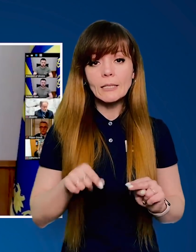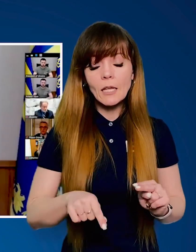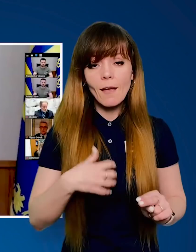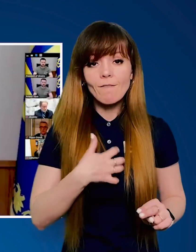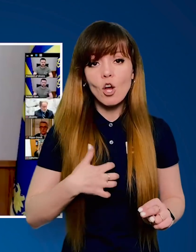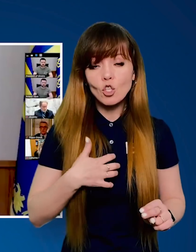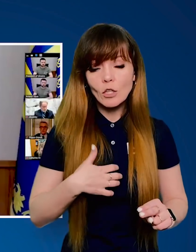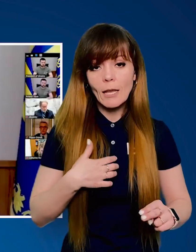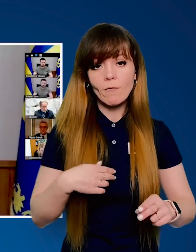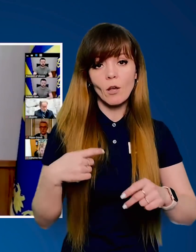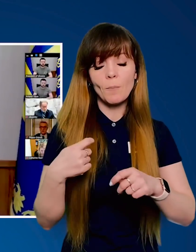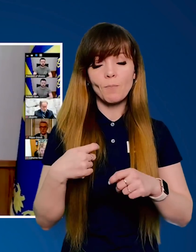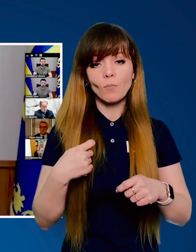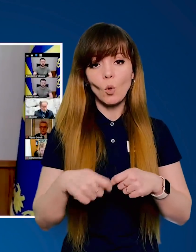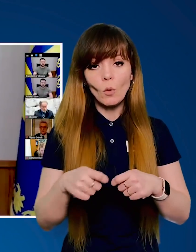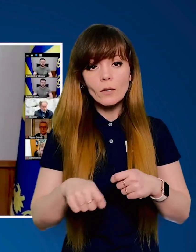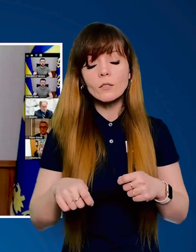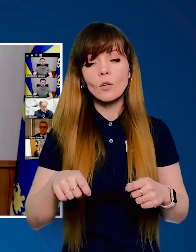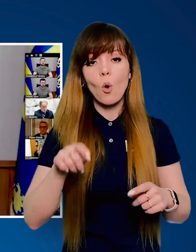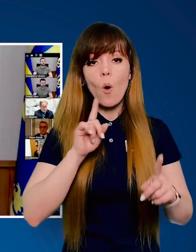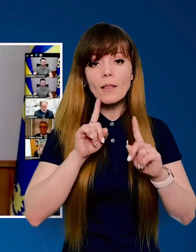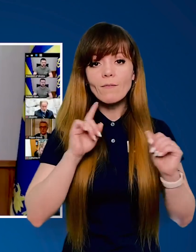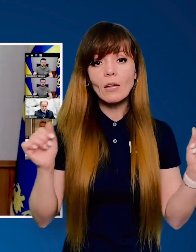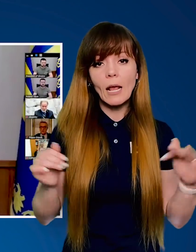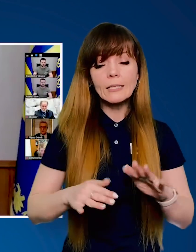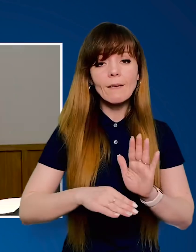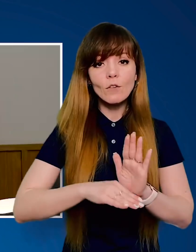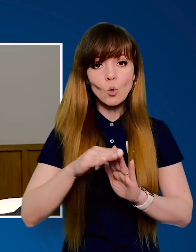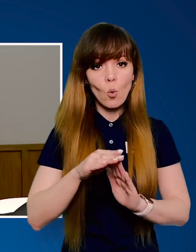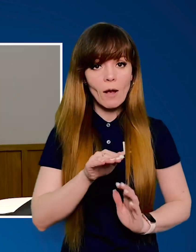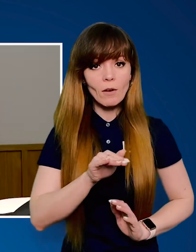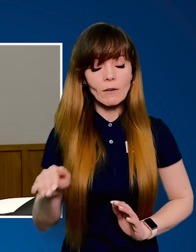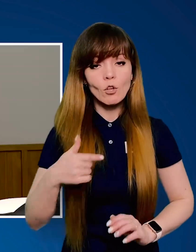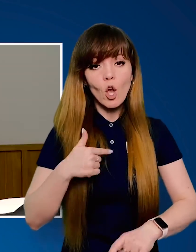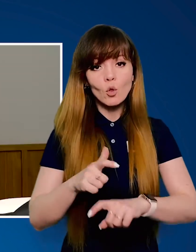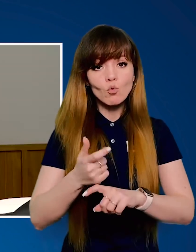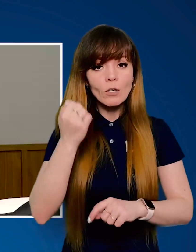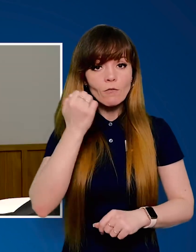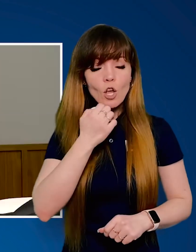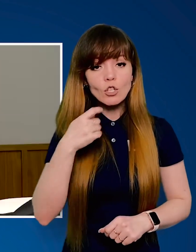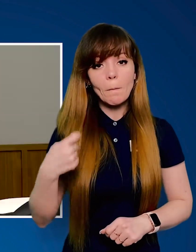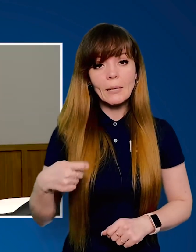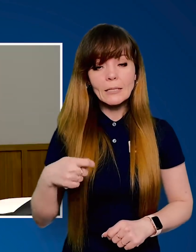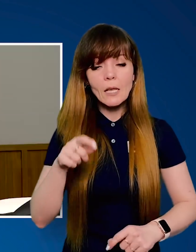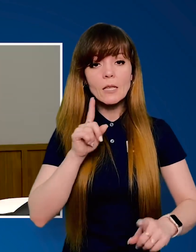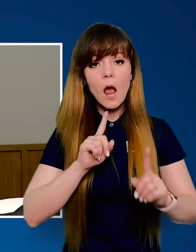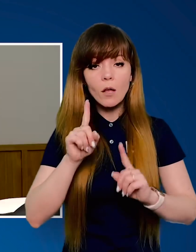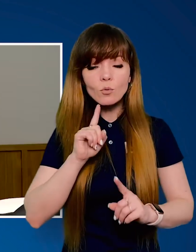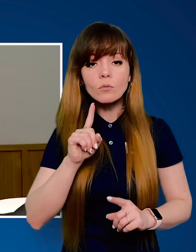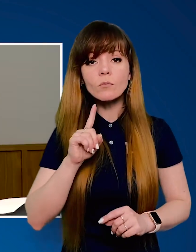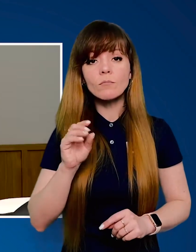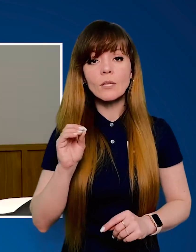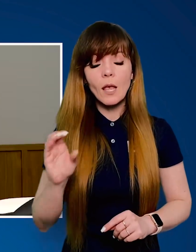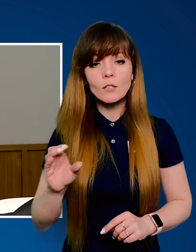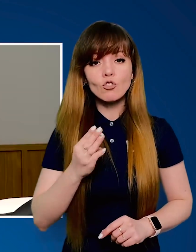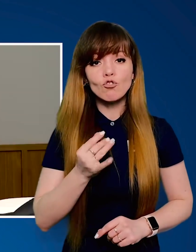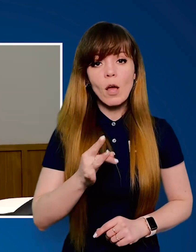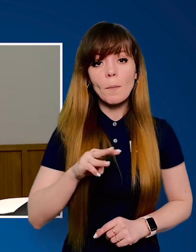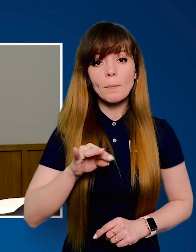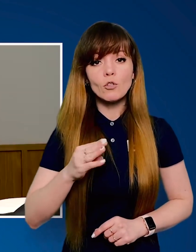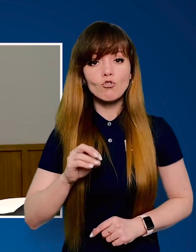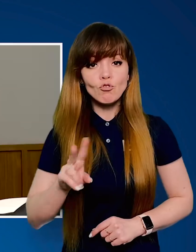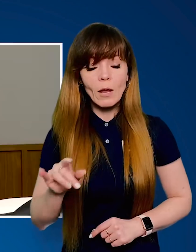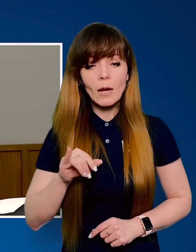цієї важливої донорської конференції високого рівня. Я дуже вдячний президенту Європейської ради Шарлю